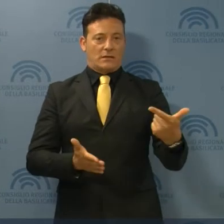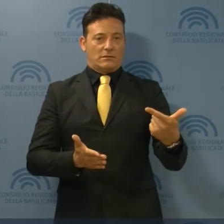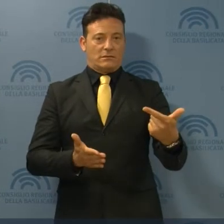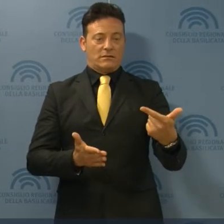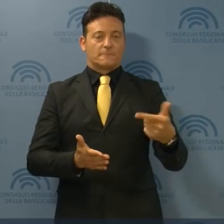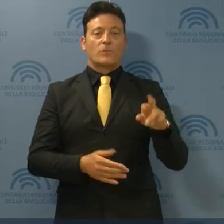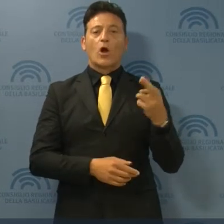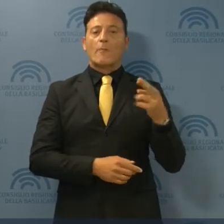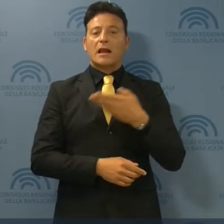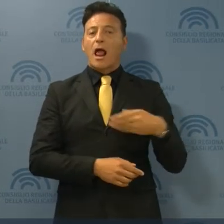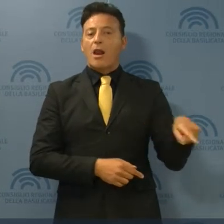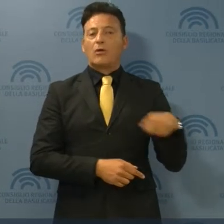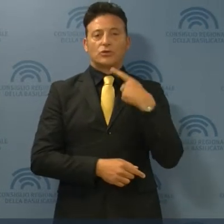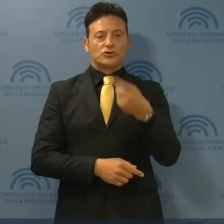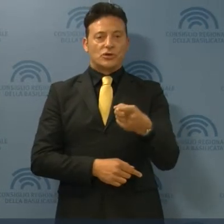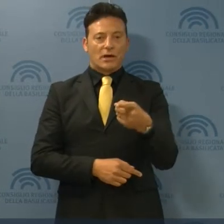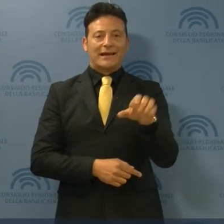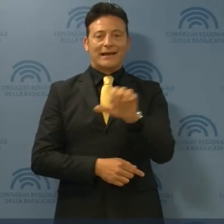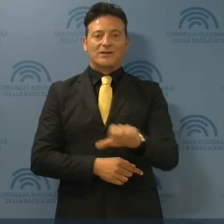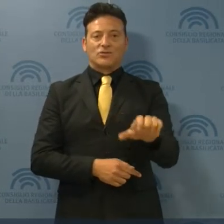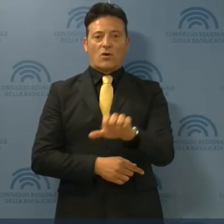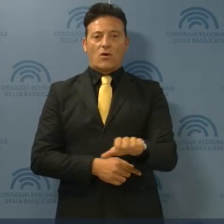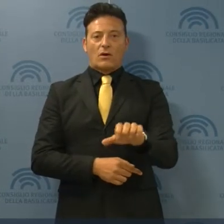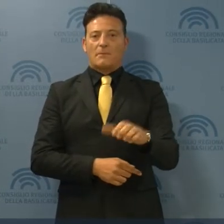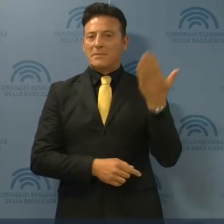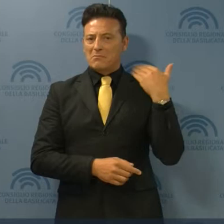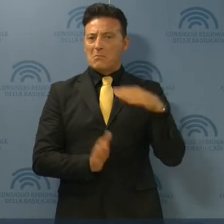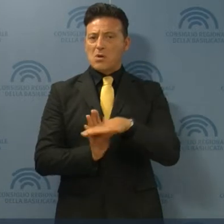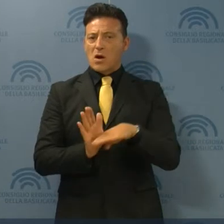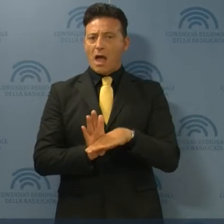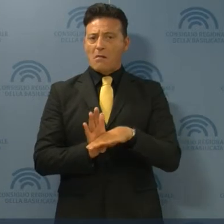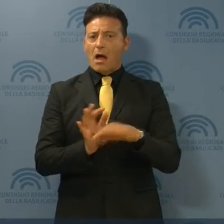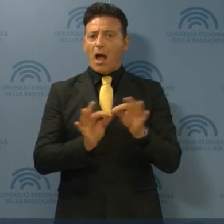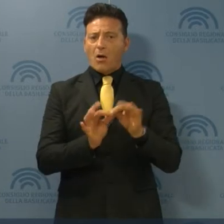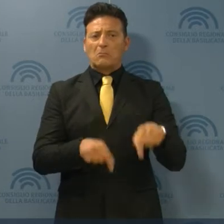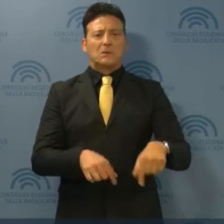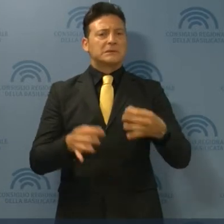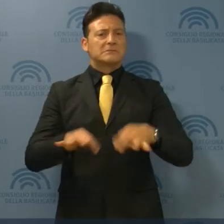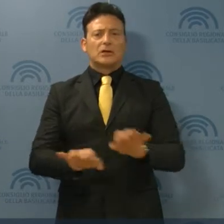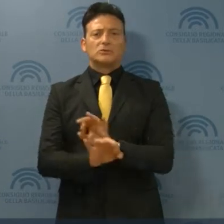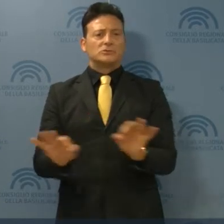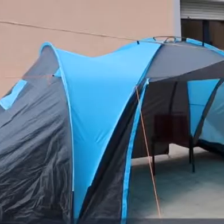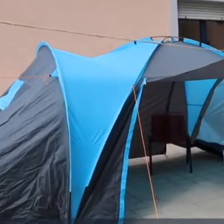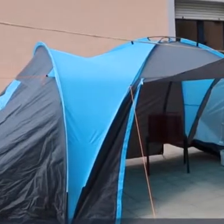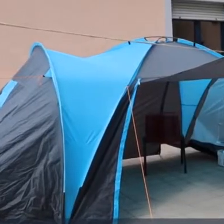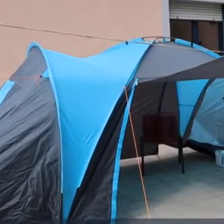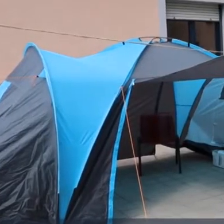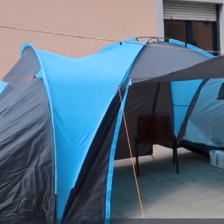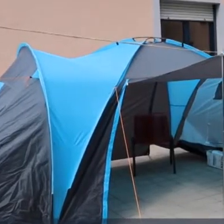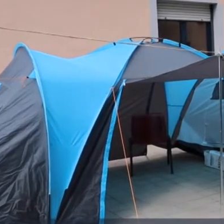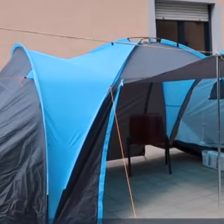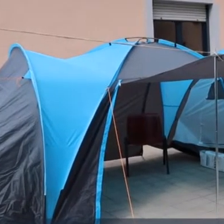Romaniello ricorda che la Regione non aveva rispettato l'accordo sottoscritto con l'Avis che